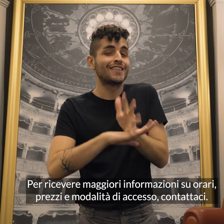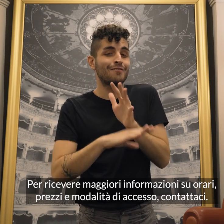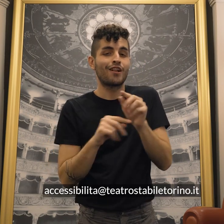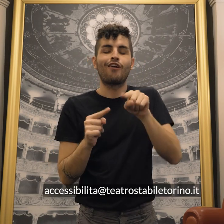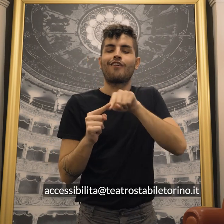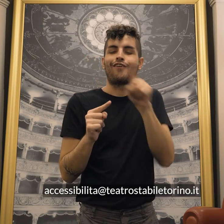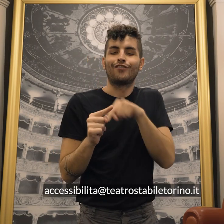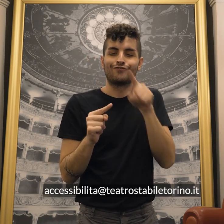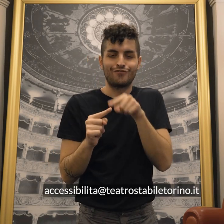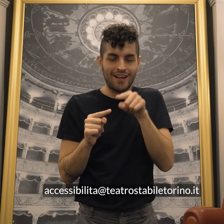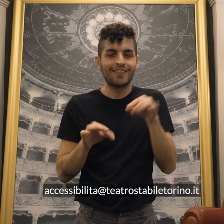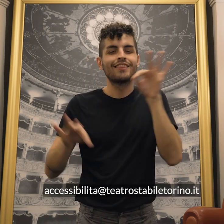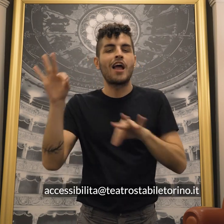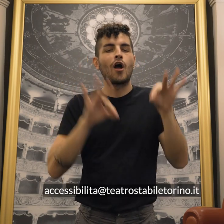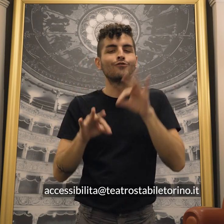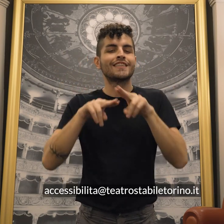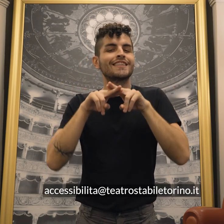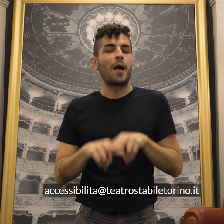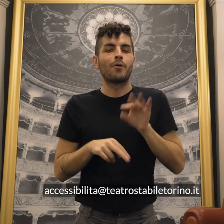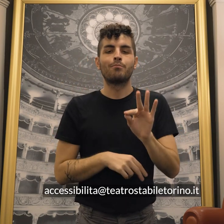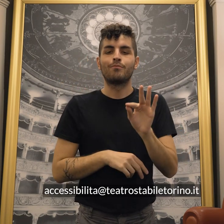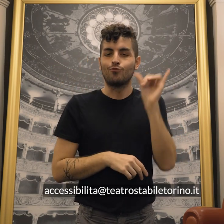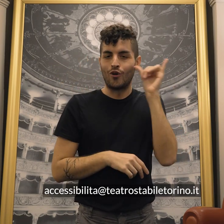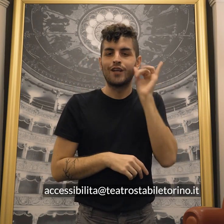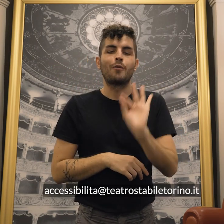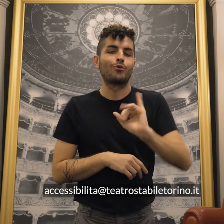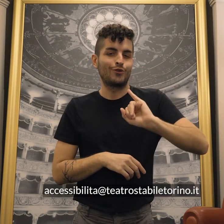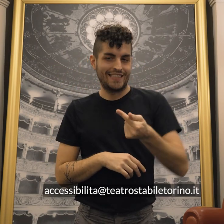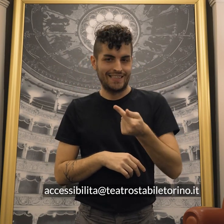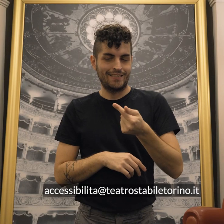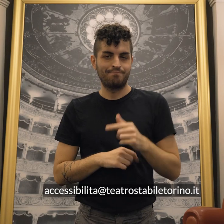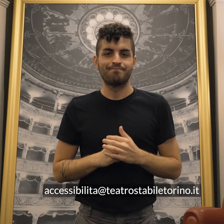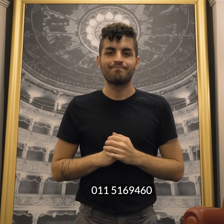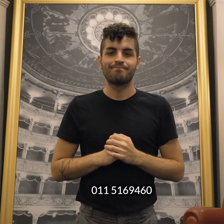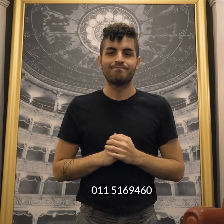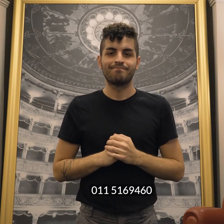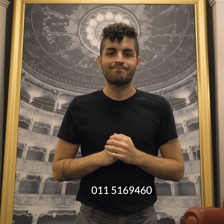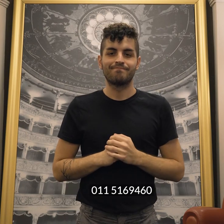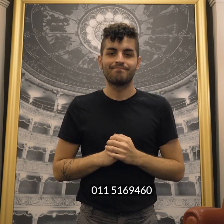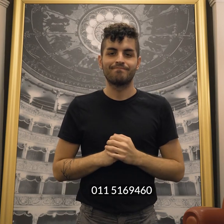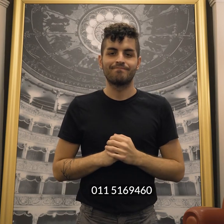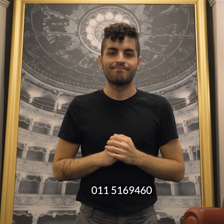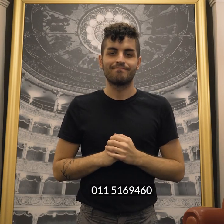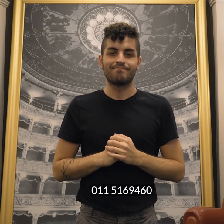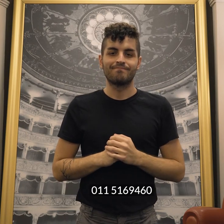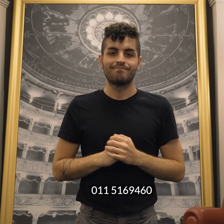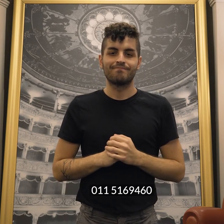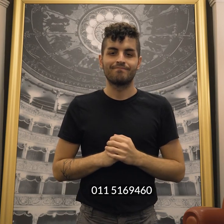accessibilità chiocciola teatrostabile torino punto it 011 5169